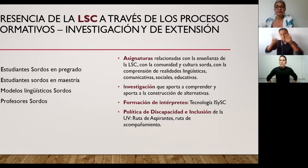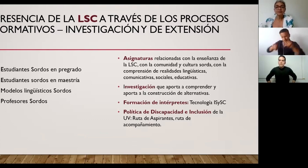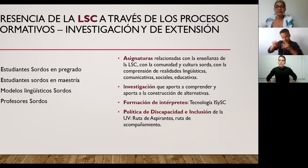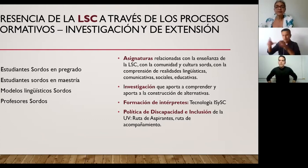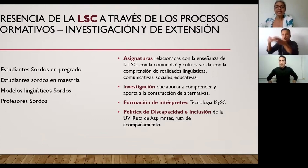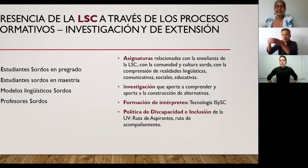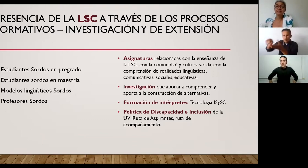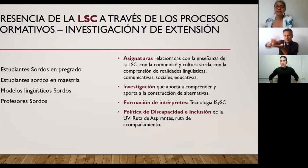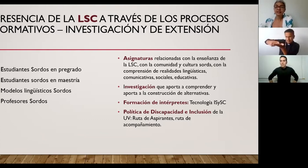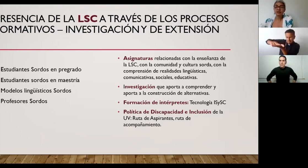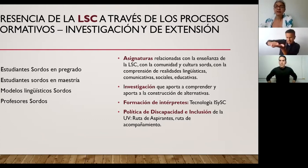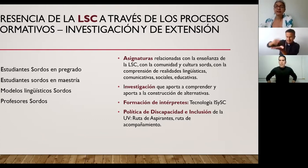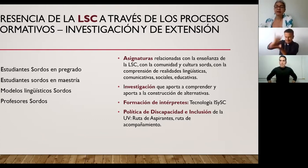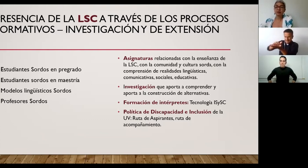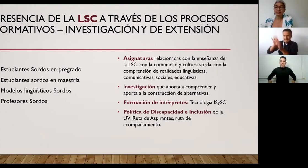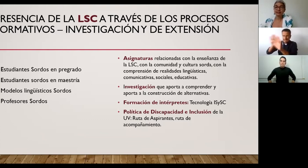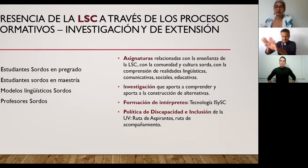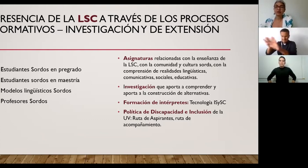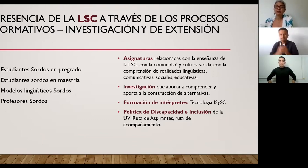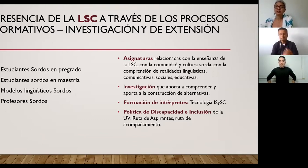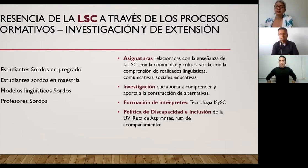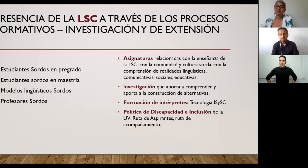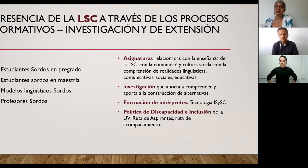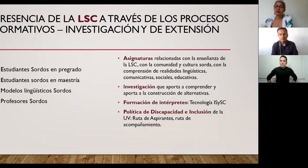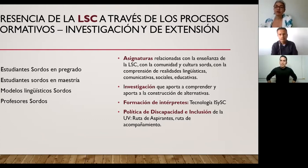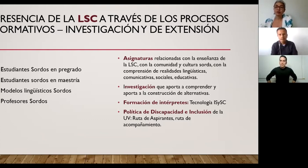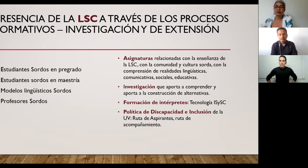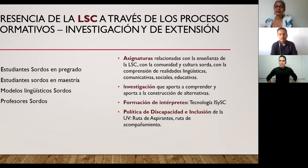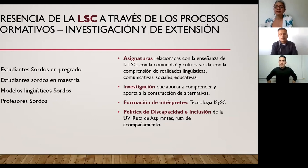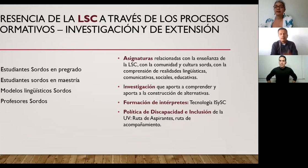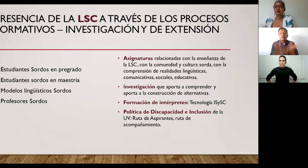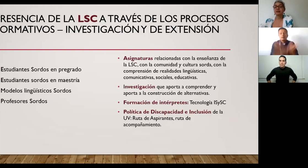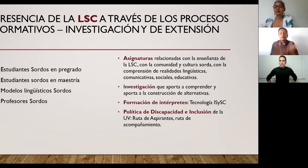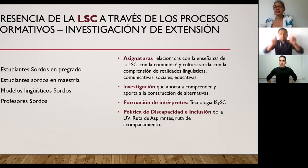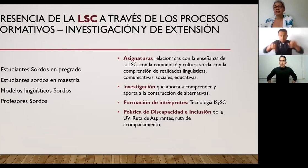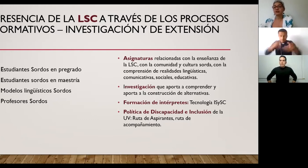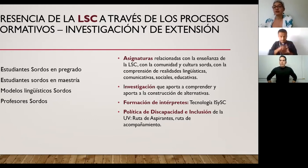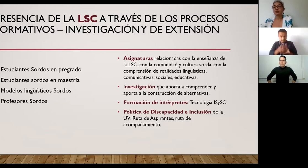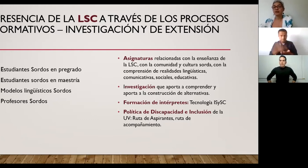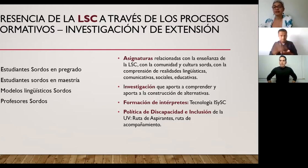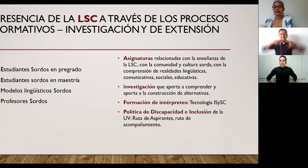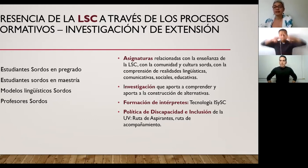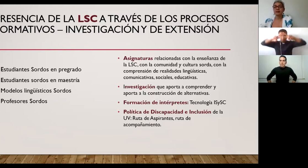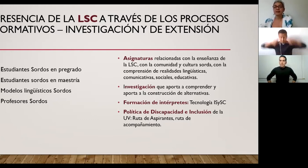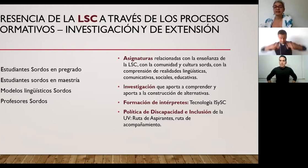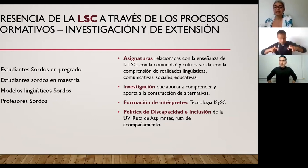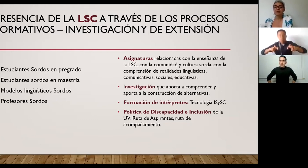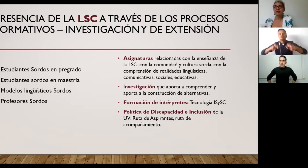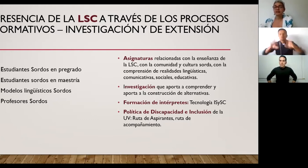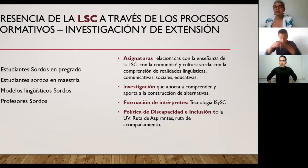en investigación ha habido investigación de profesores y ha habido investigación de estudiantes pensando en que esa